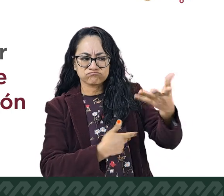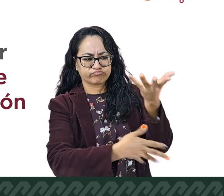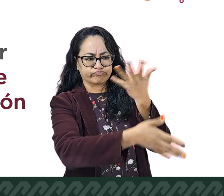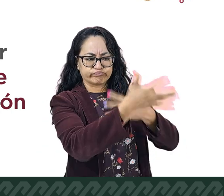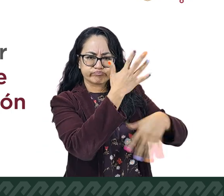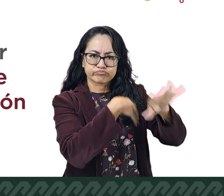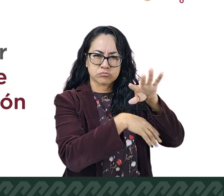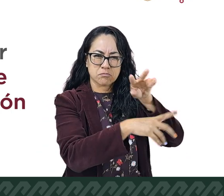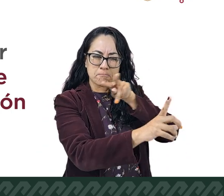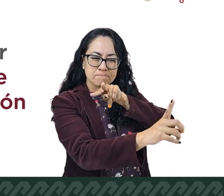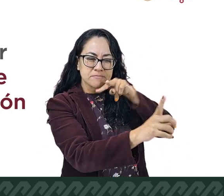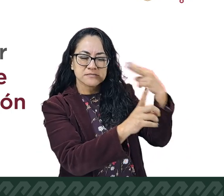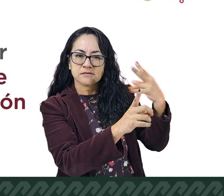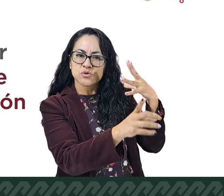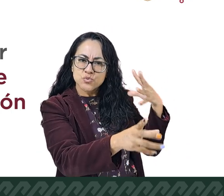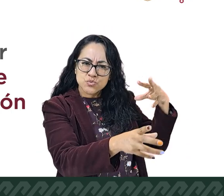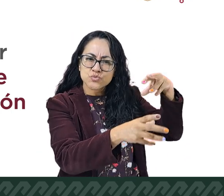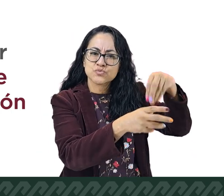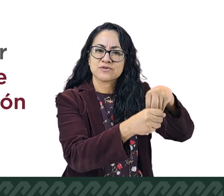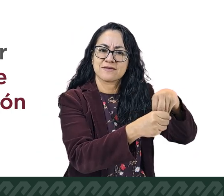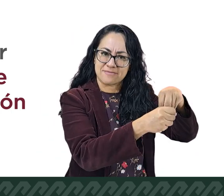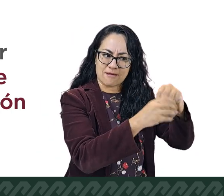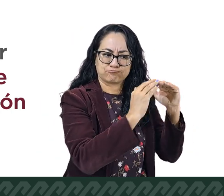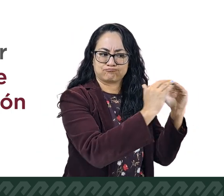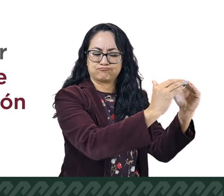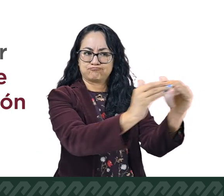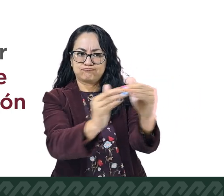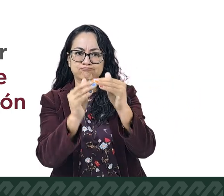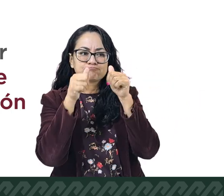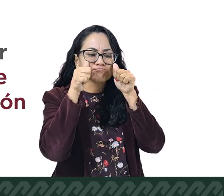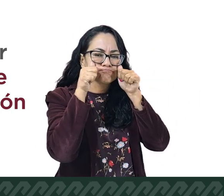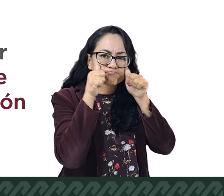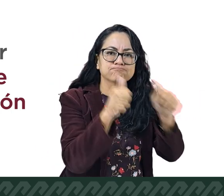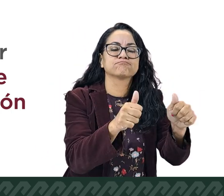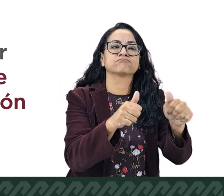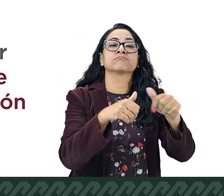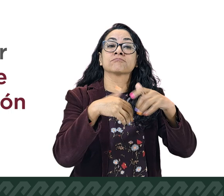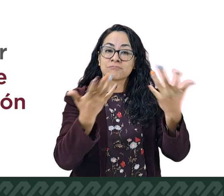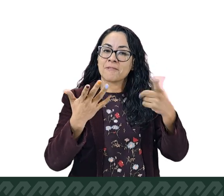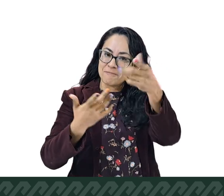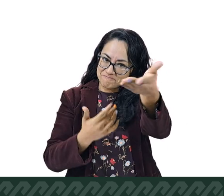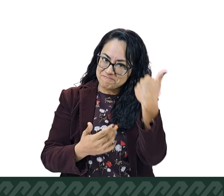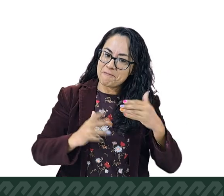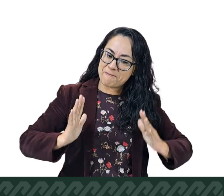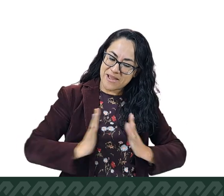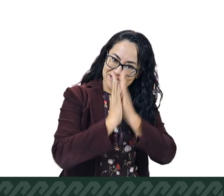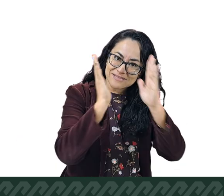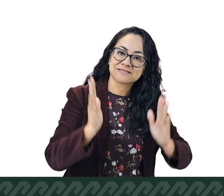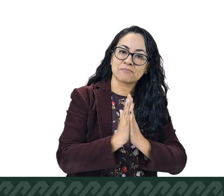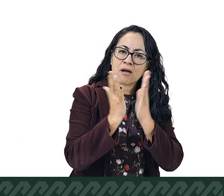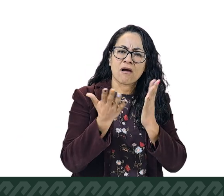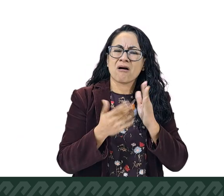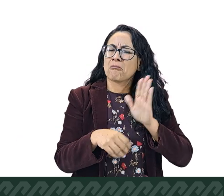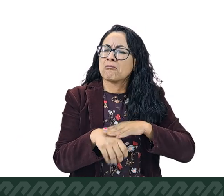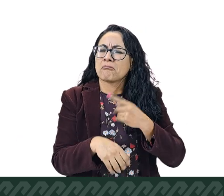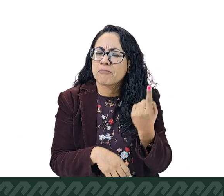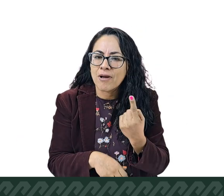Mexicana Una Visión Incluyente en conmemoración del Día